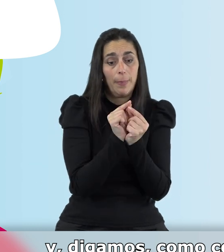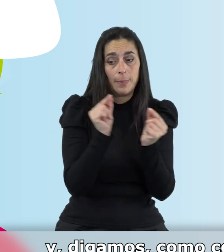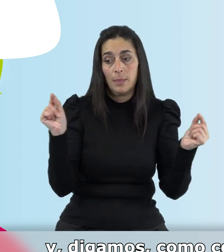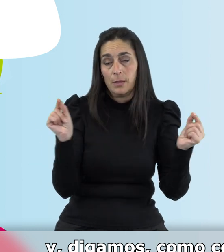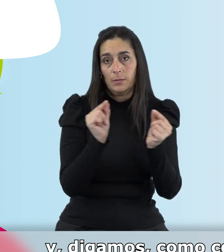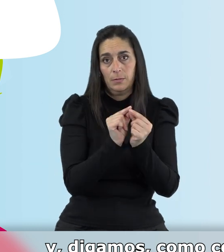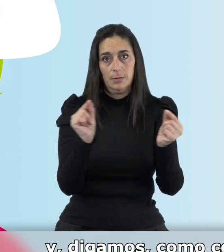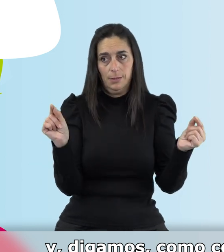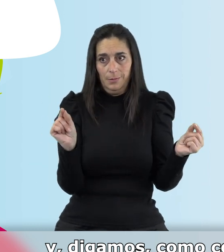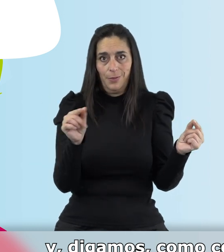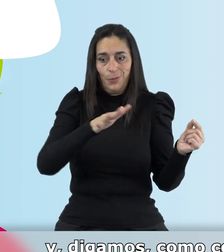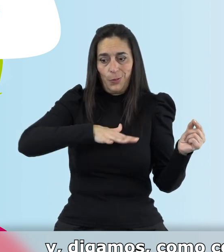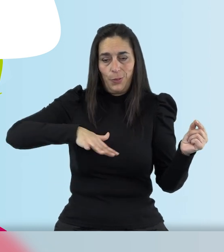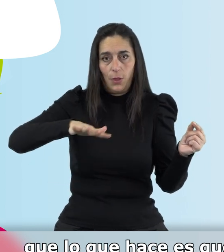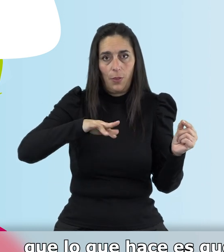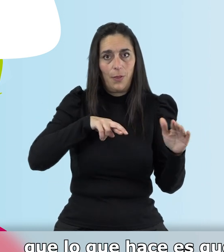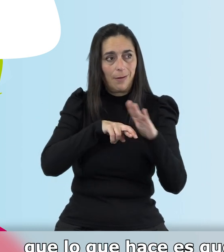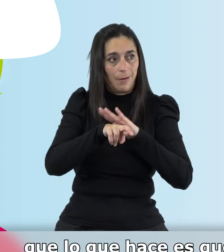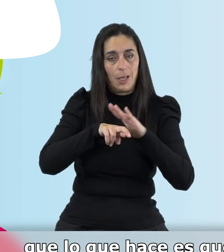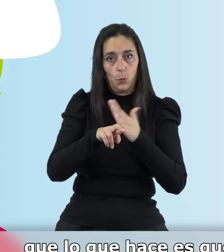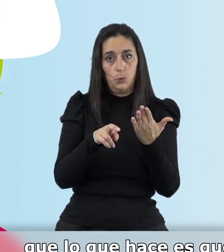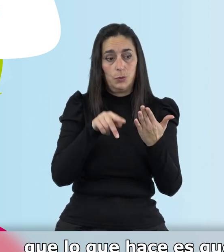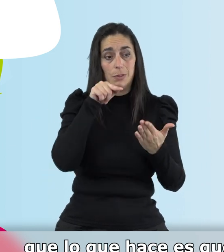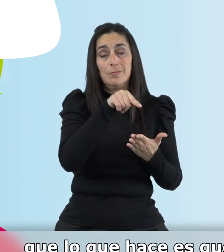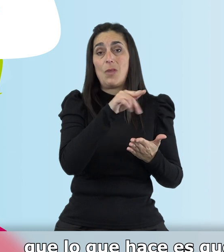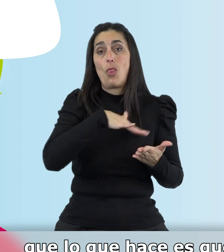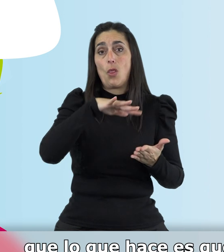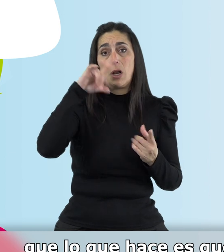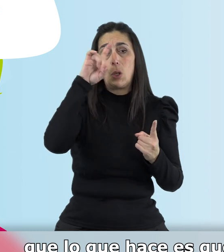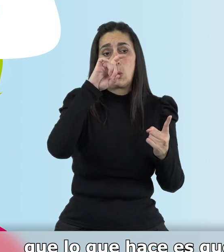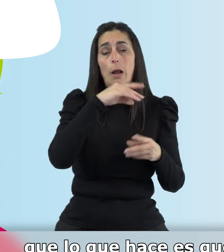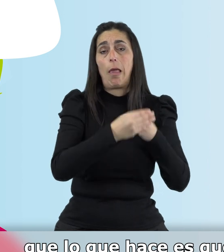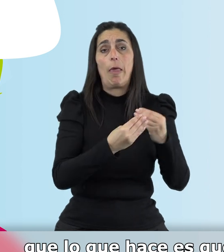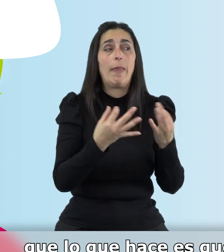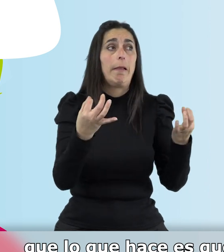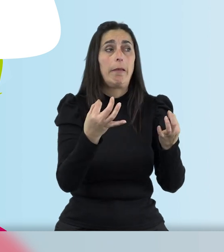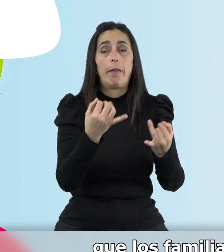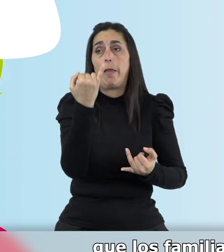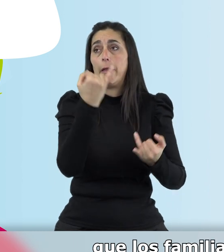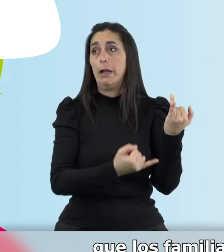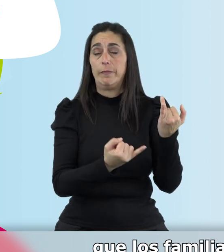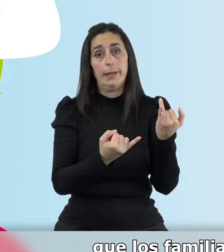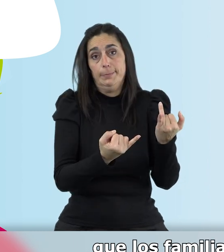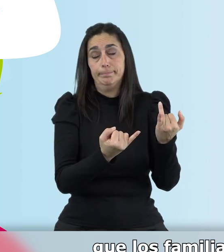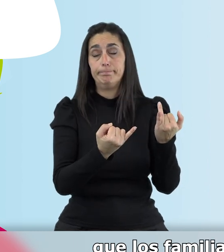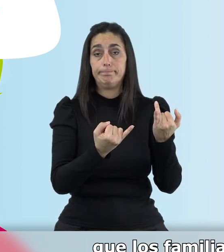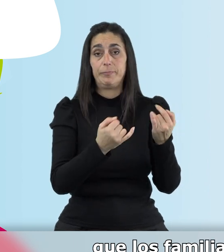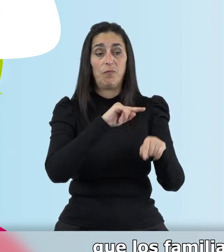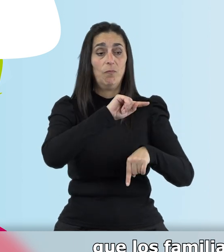una lejanía de toda esta provisión de recursos que lo que hace es que no quede otra, al fin y al cabo, que